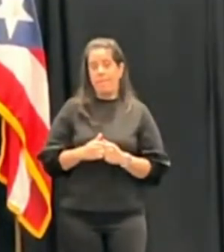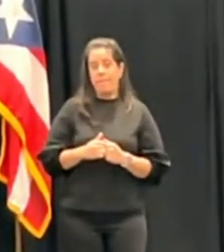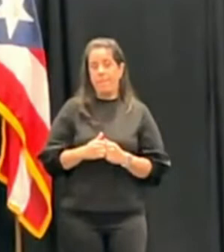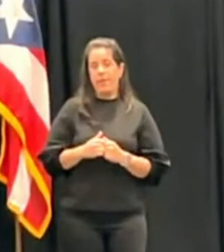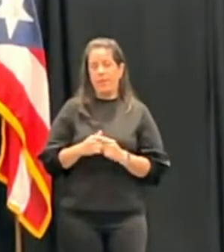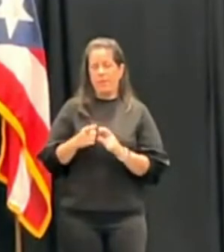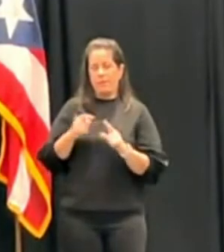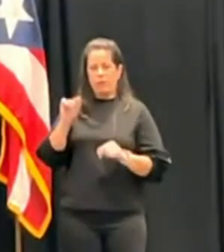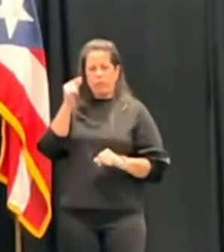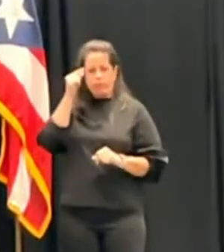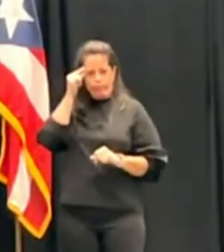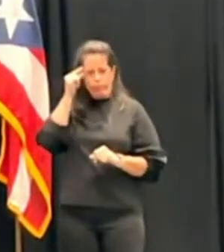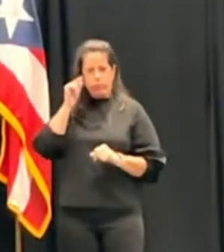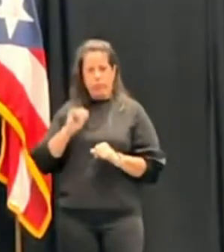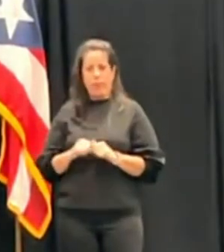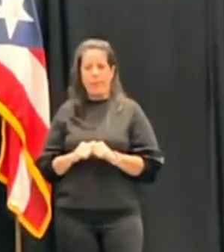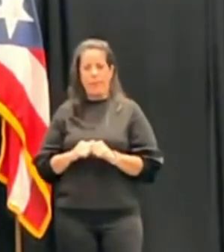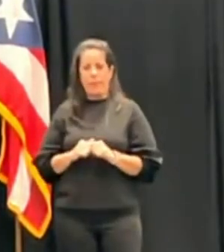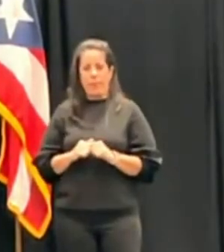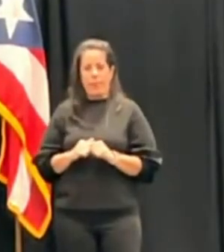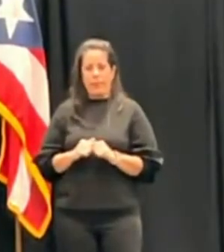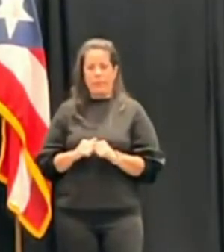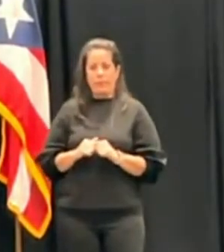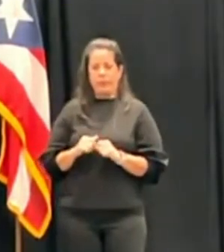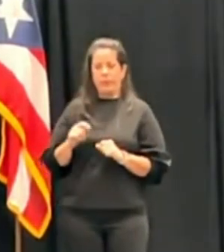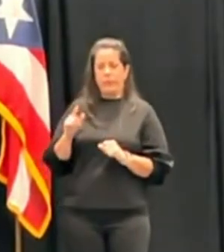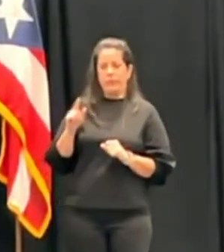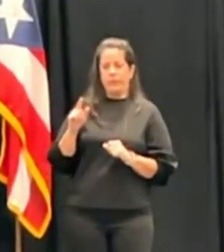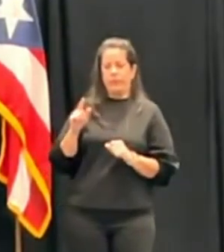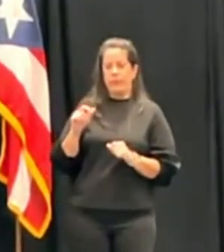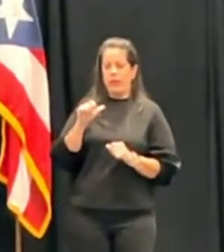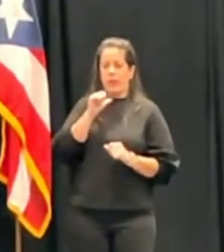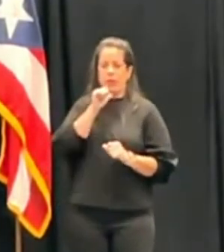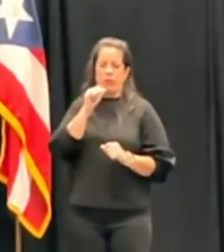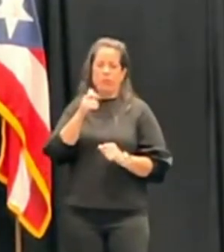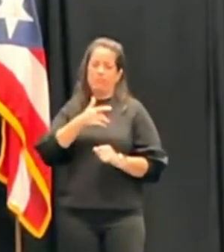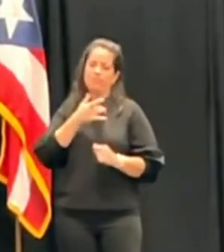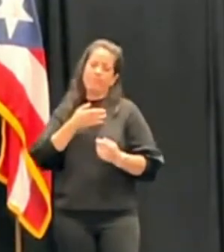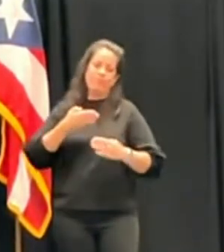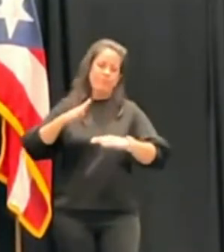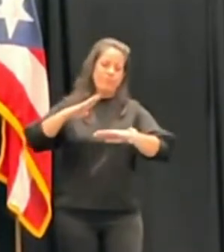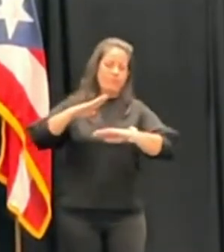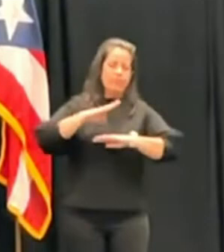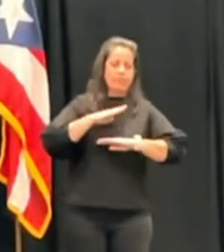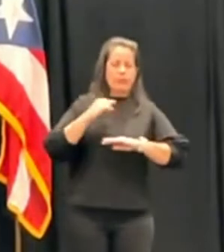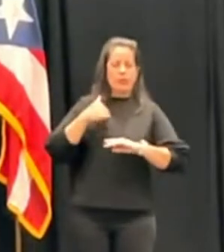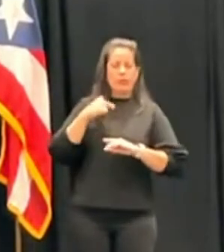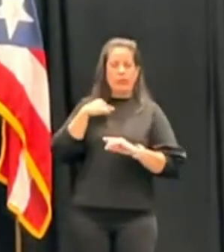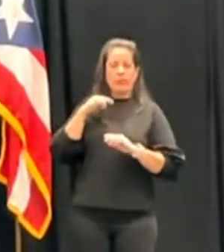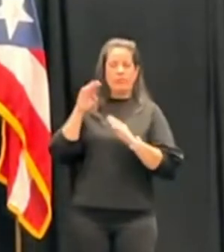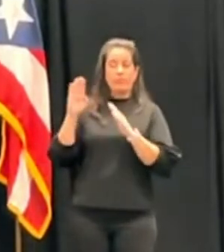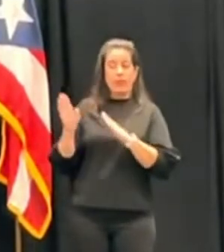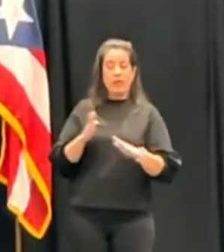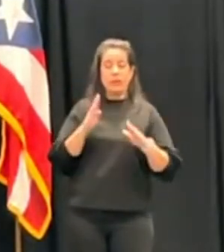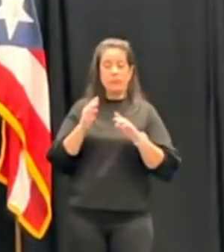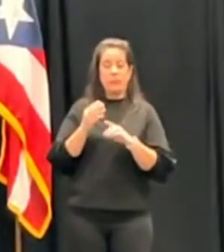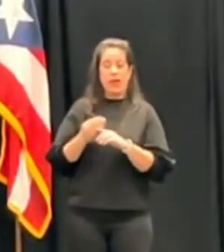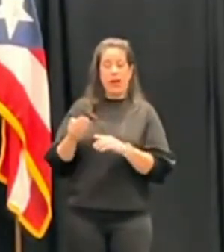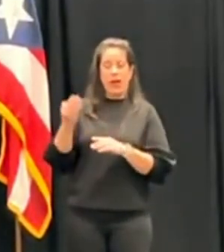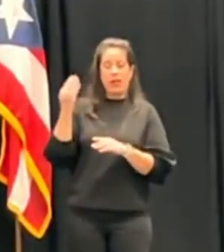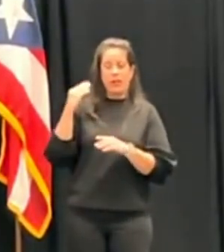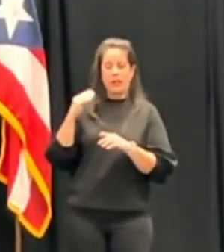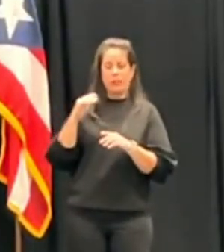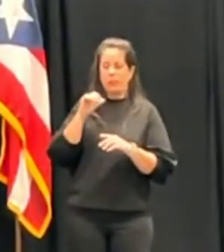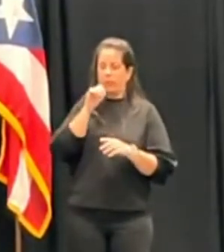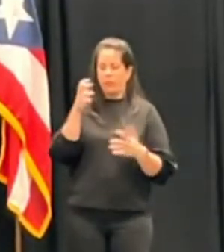gobierno como que no le ha llenado todas las expectativas que ella esperaba. Yo espero que podamos cambiar esa velocidad